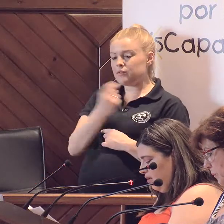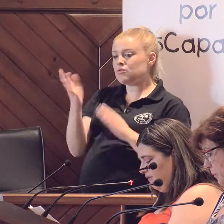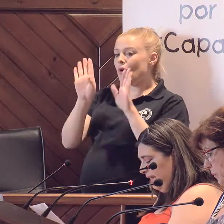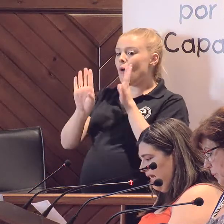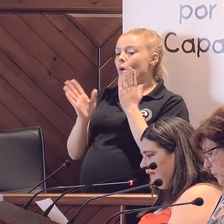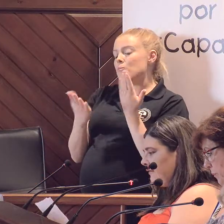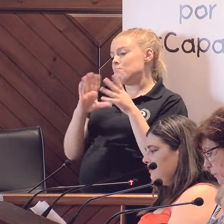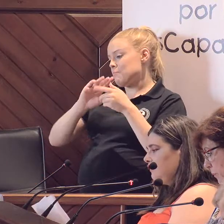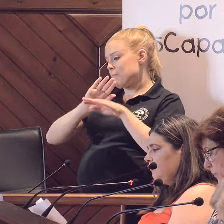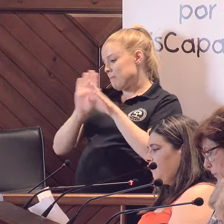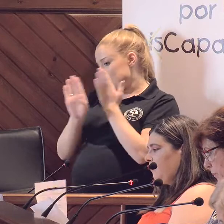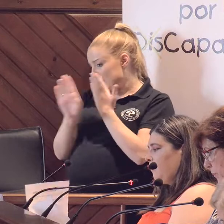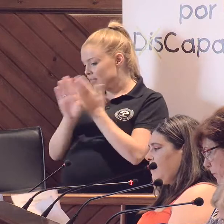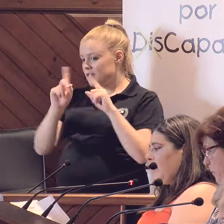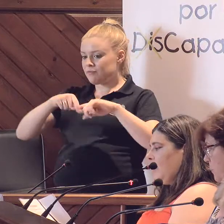vecinos amigos y familiares.